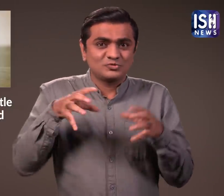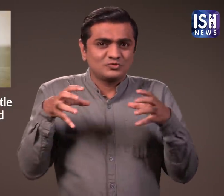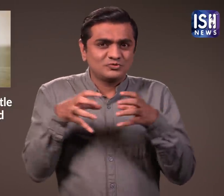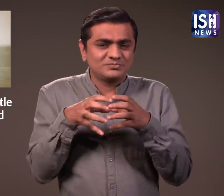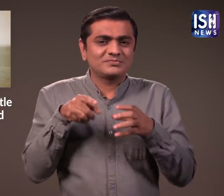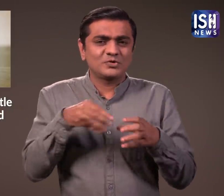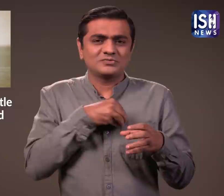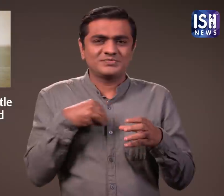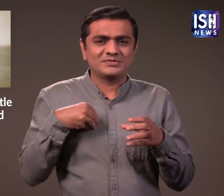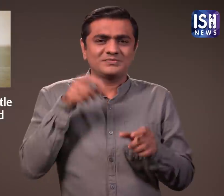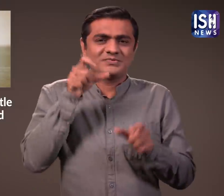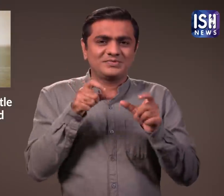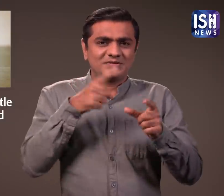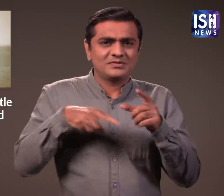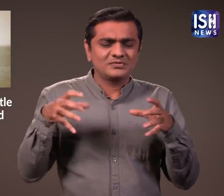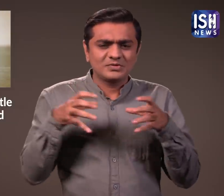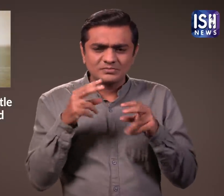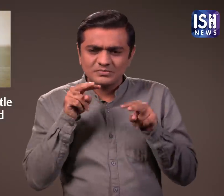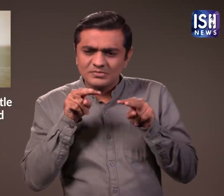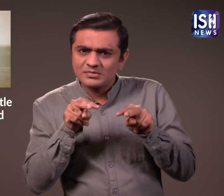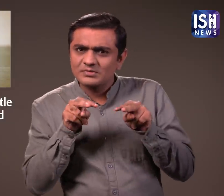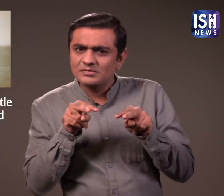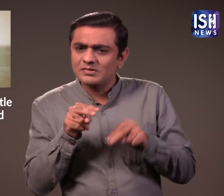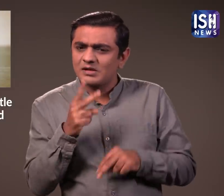डॉक्टरों ने इस खुबसुरत जीव को देखते हुए कहा की